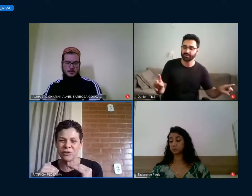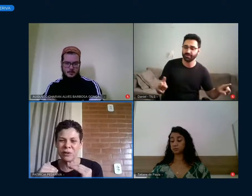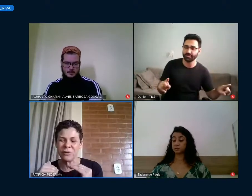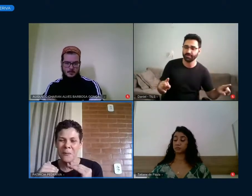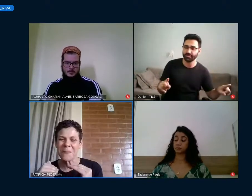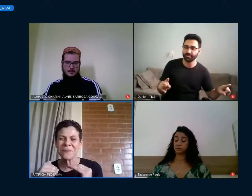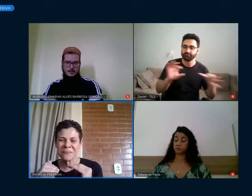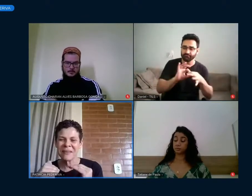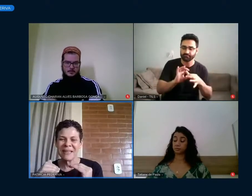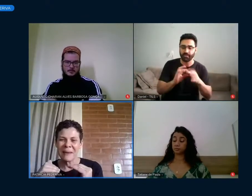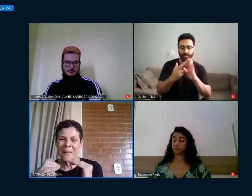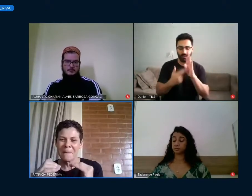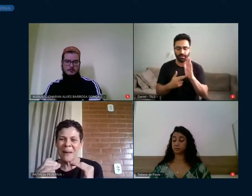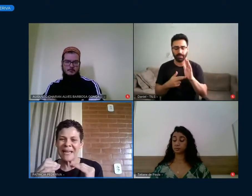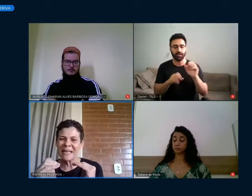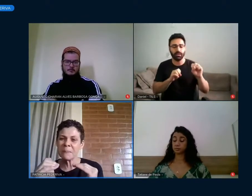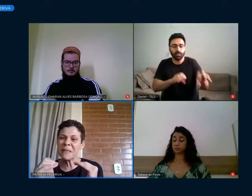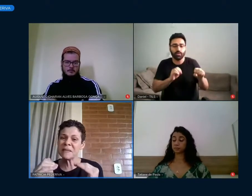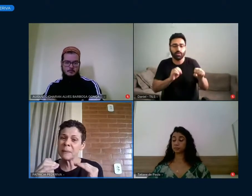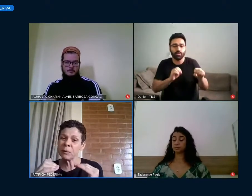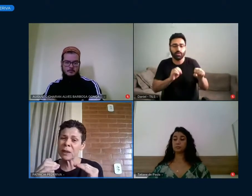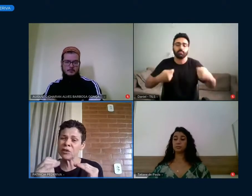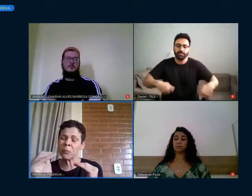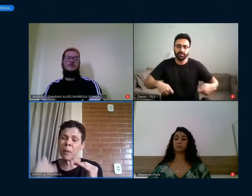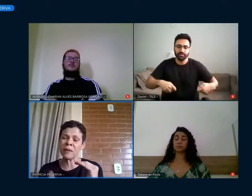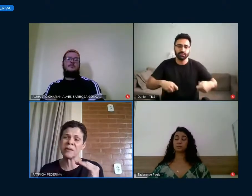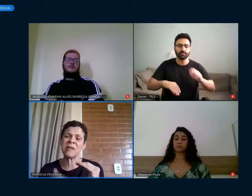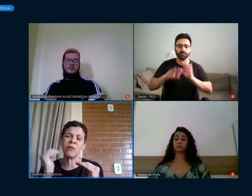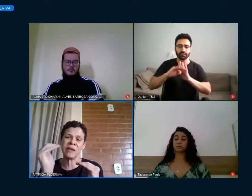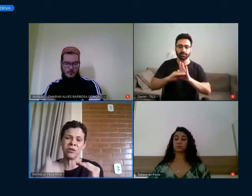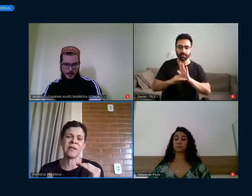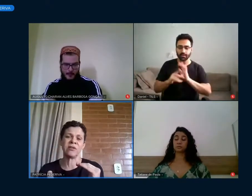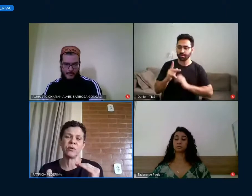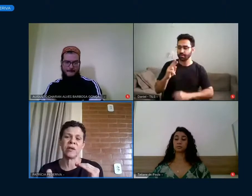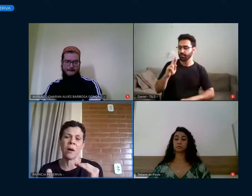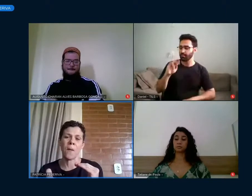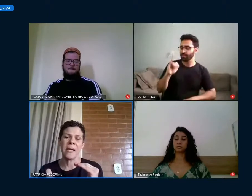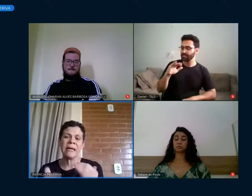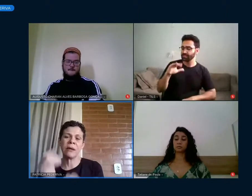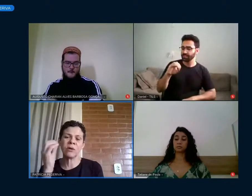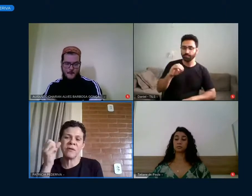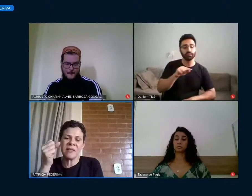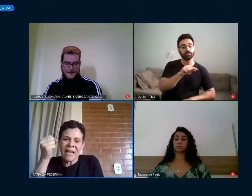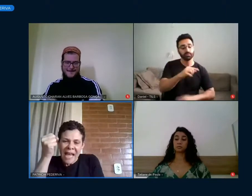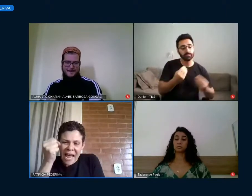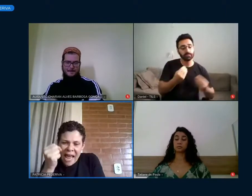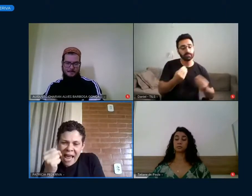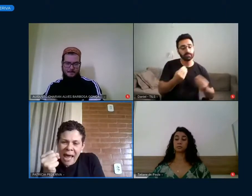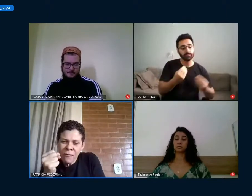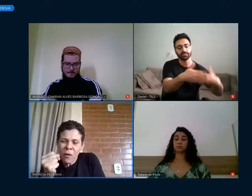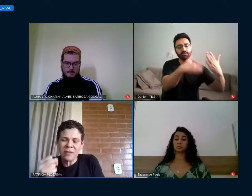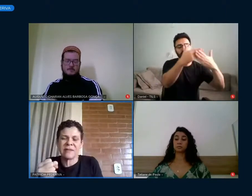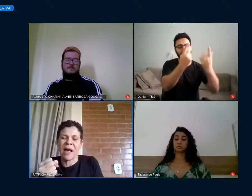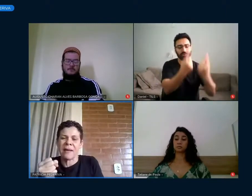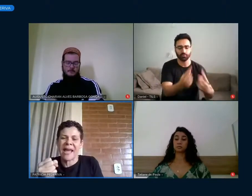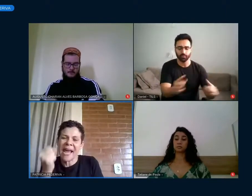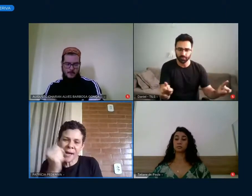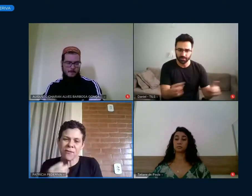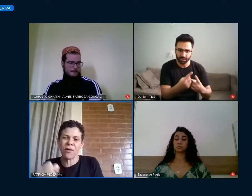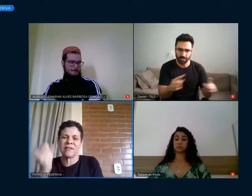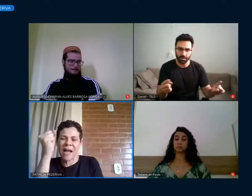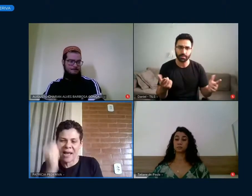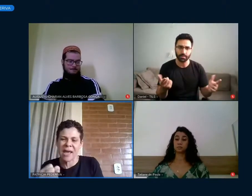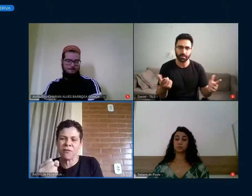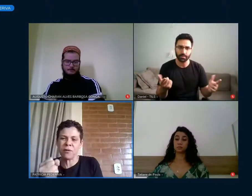princípio educativo para que esse princípio educativo possa desenvolver atividade musical. Então, talvez, reforçar,